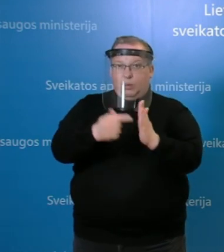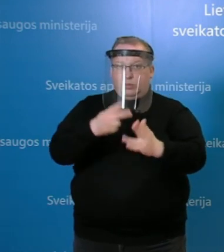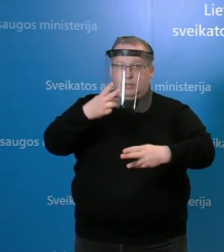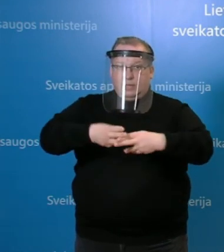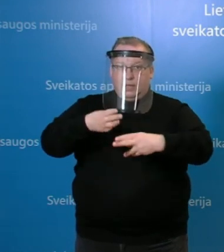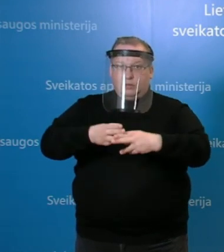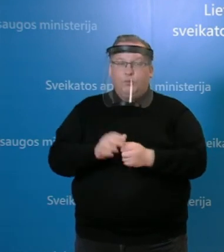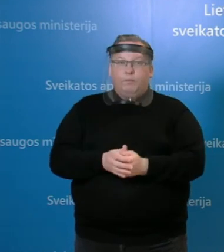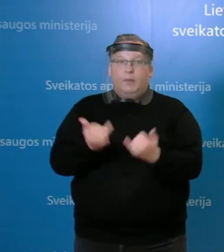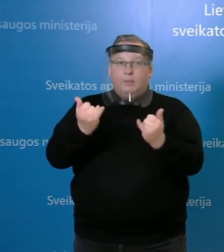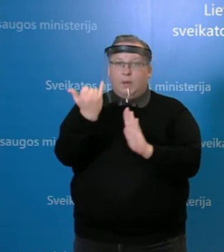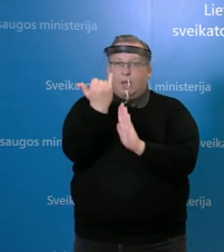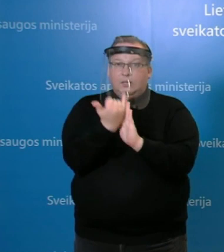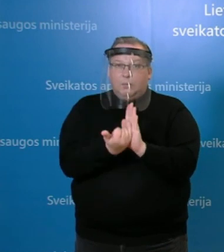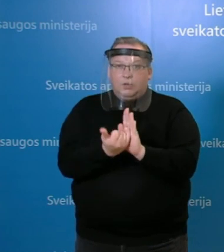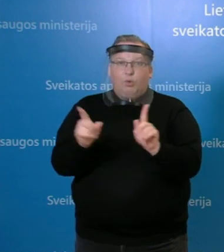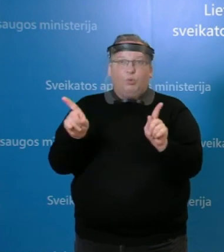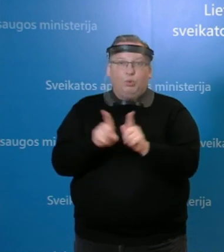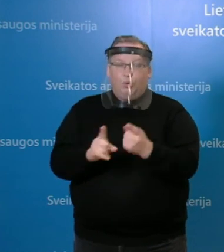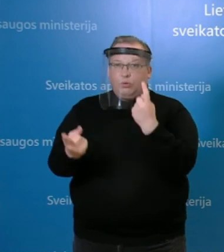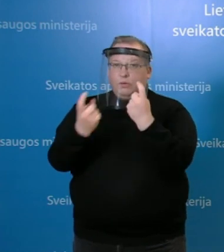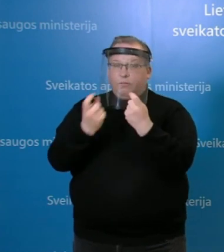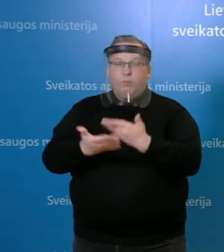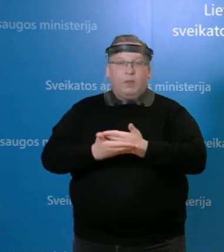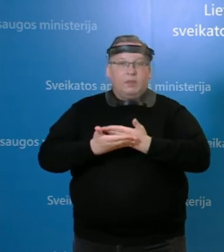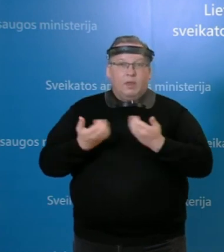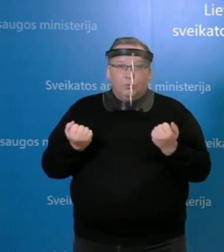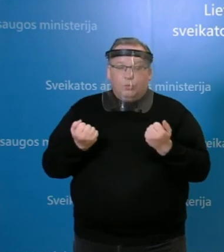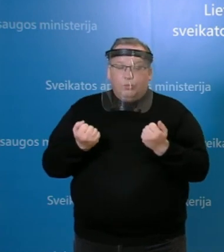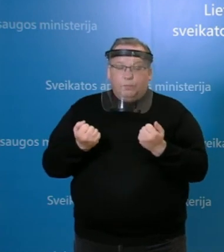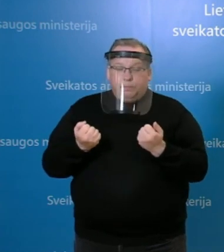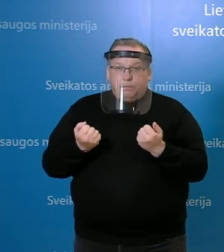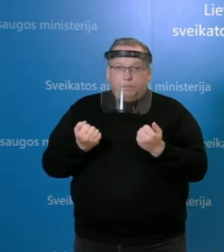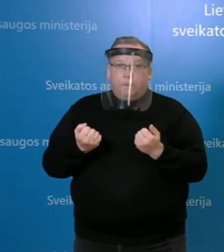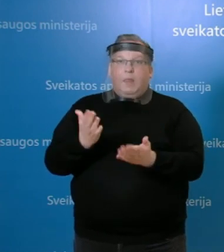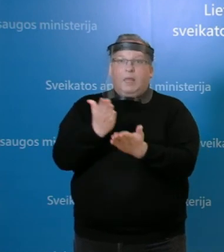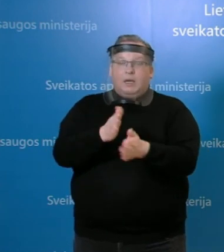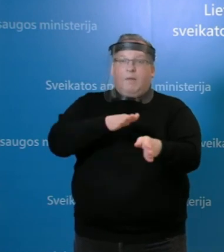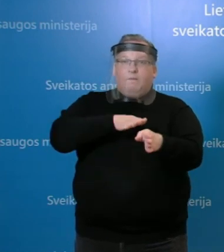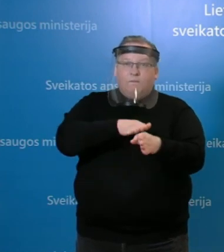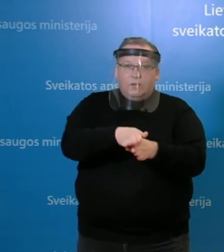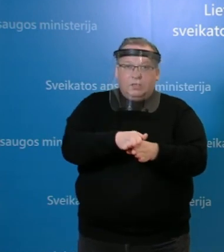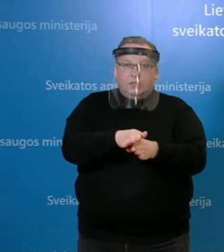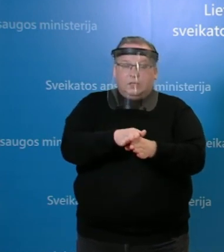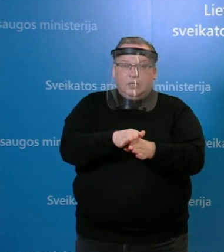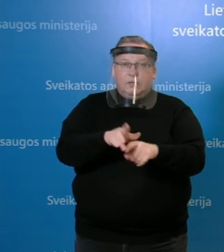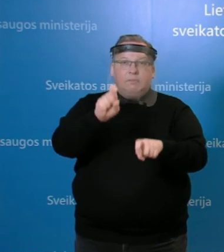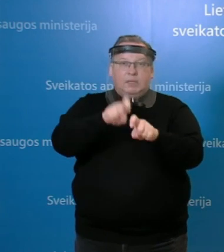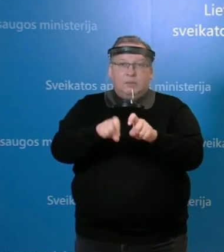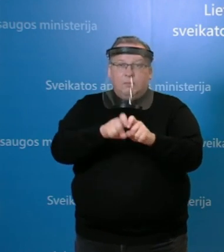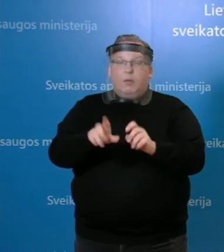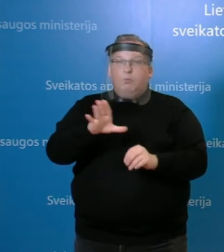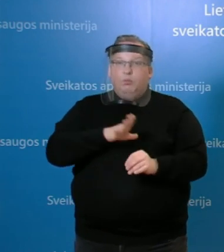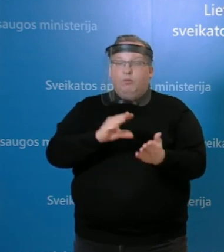labai atsiprašau, tokių duomenų neturiu. Aišku, yra vykdami vykdytas ir proaktivus tyrimas, kurio metu vis